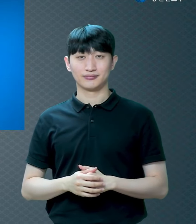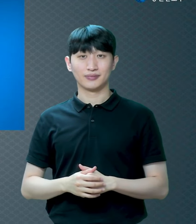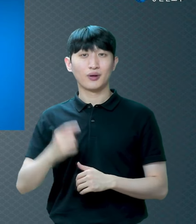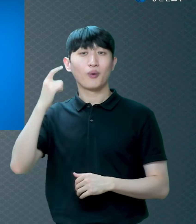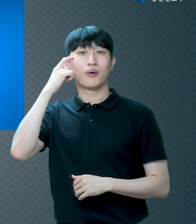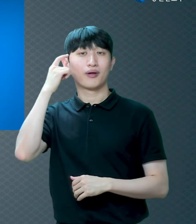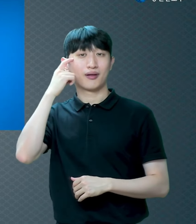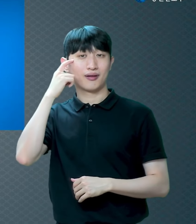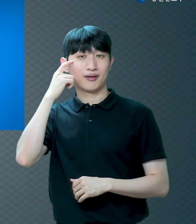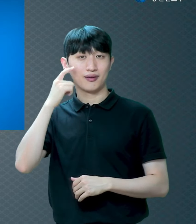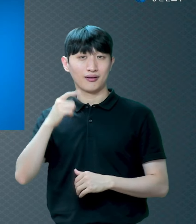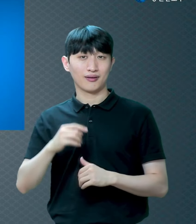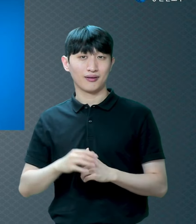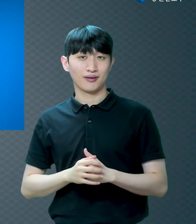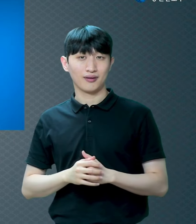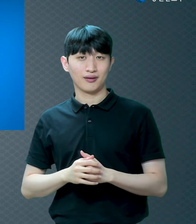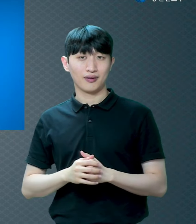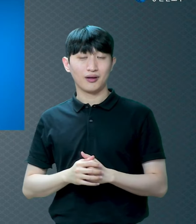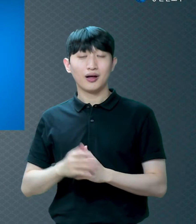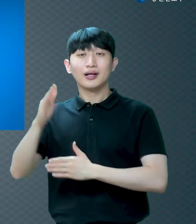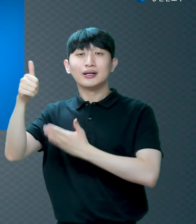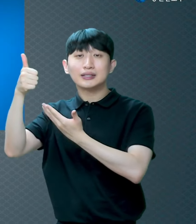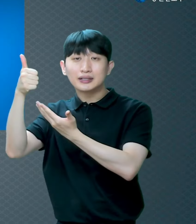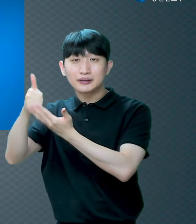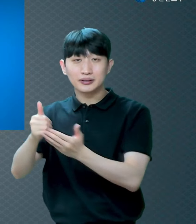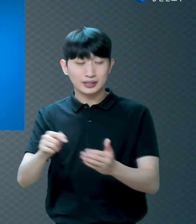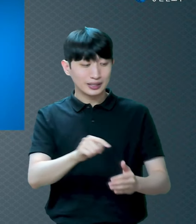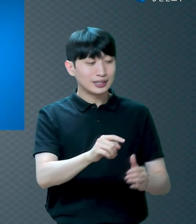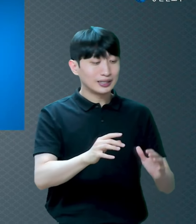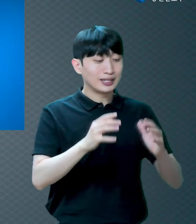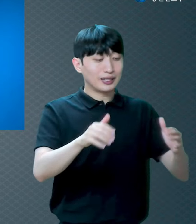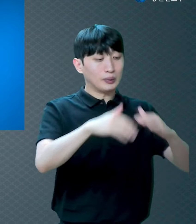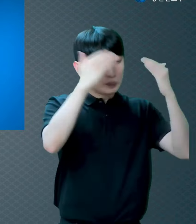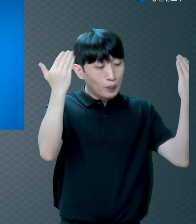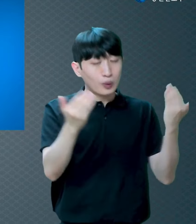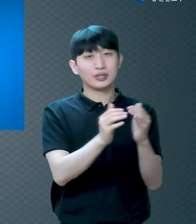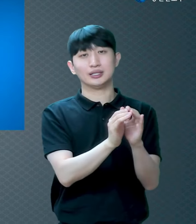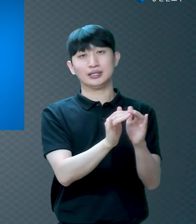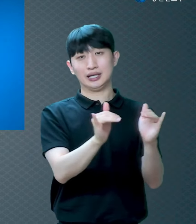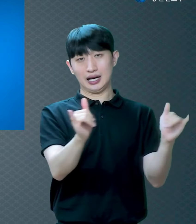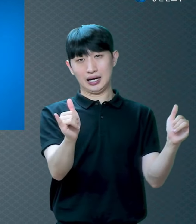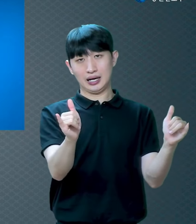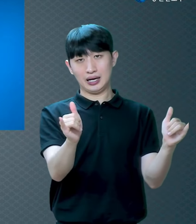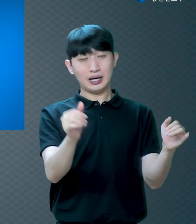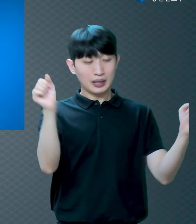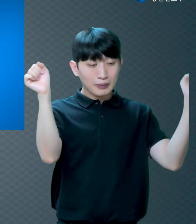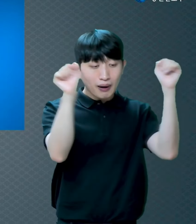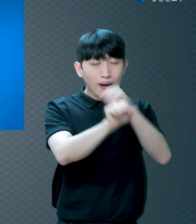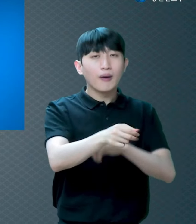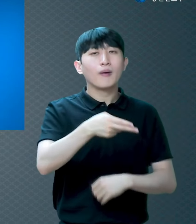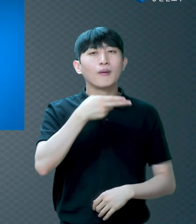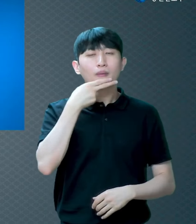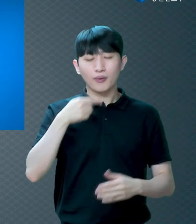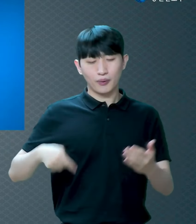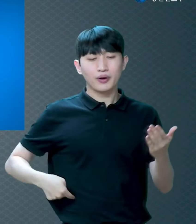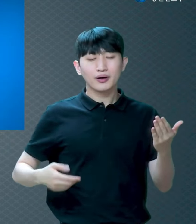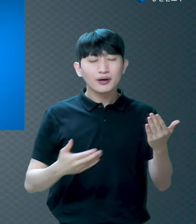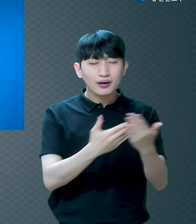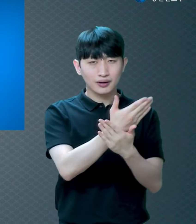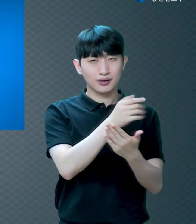아무도 멸망치 않고 다 회개하기에 이르기를 원하시니까